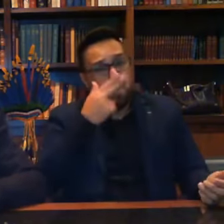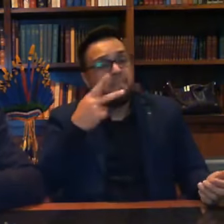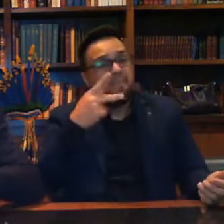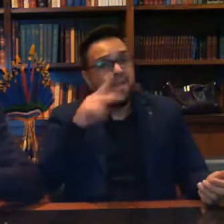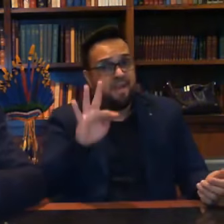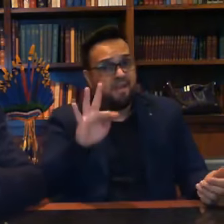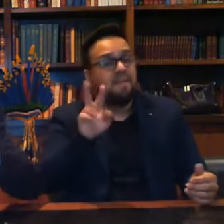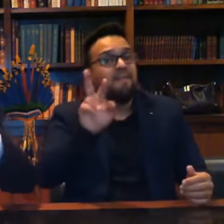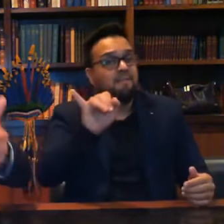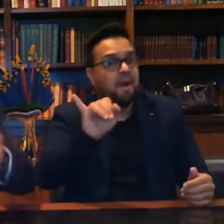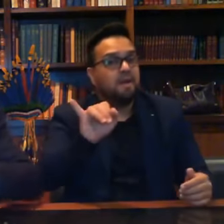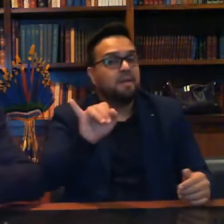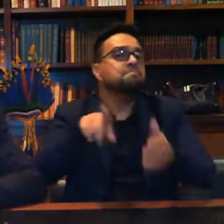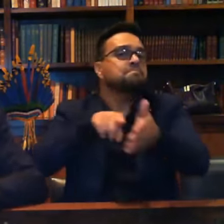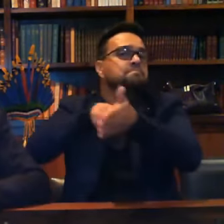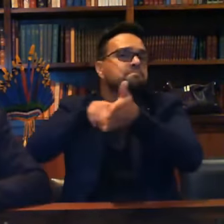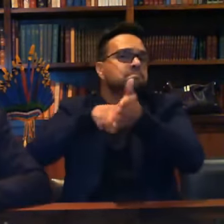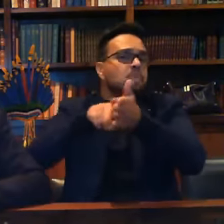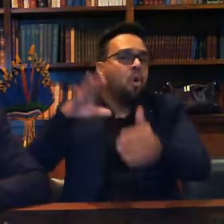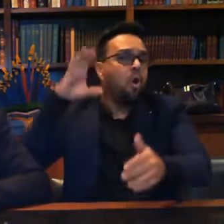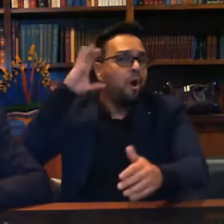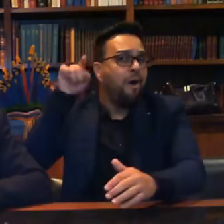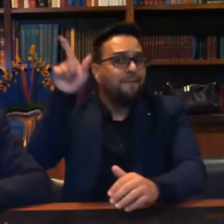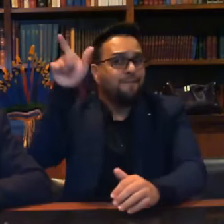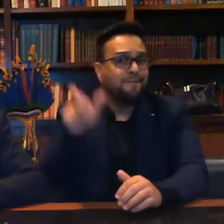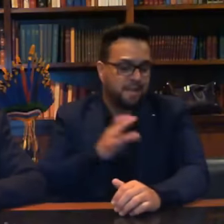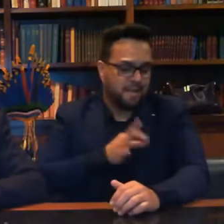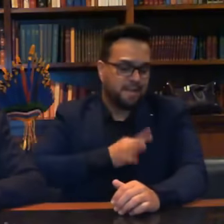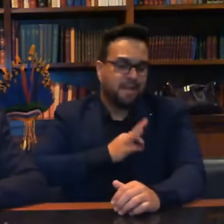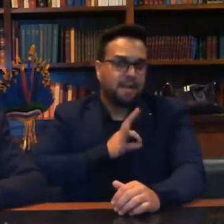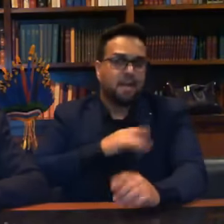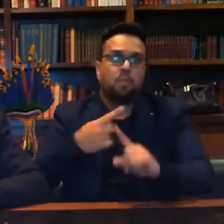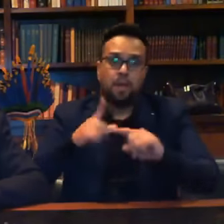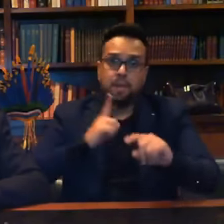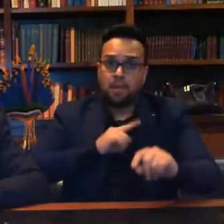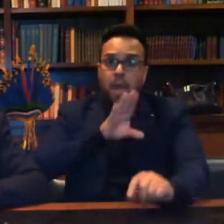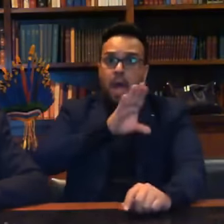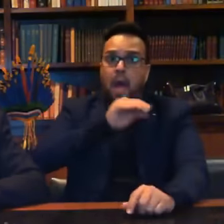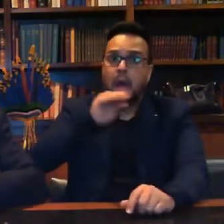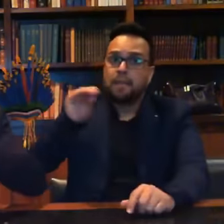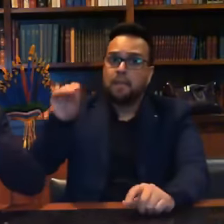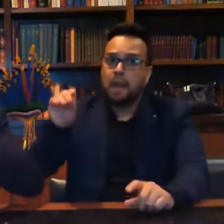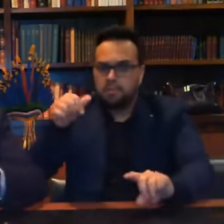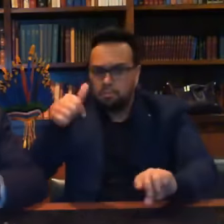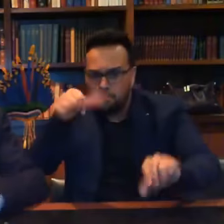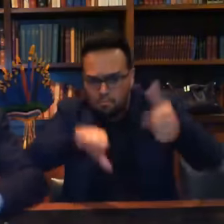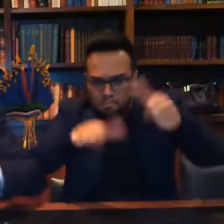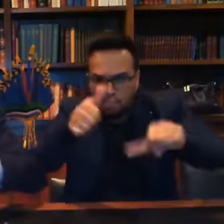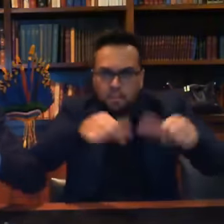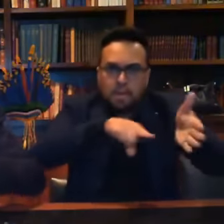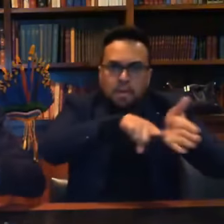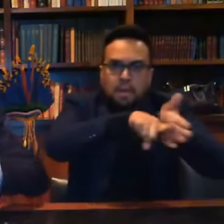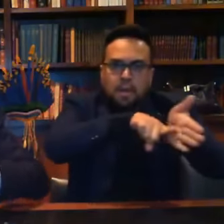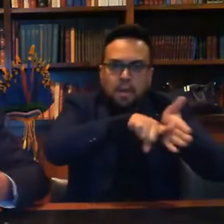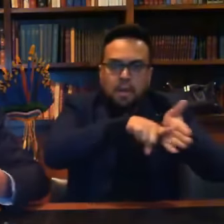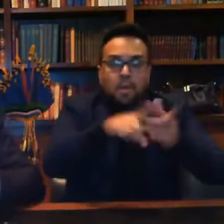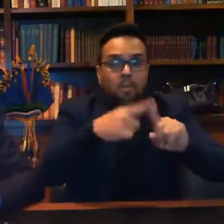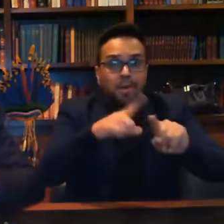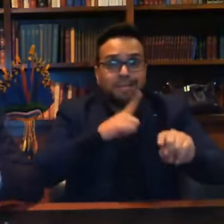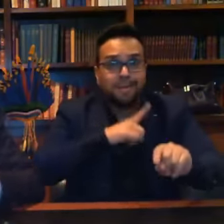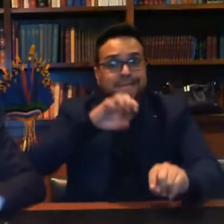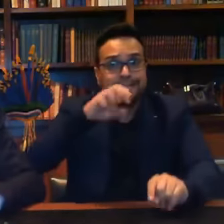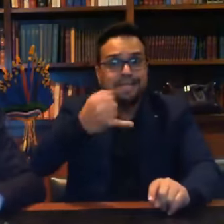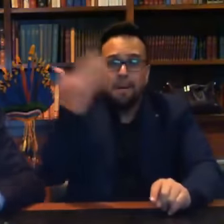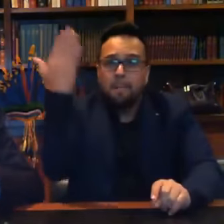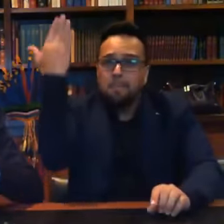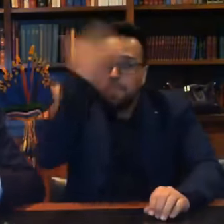Por que que o atraso na apuração daquele inquérito? Que ali sim, uma comprovação